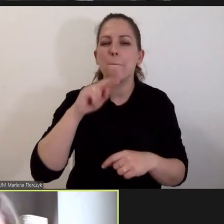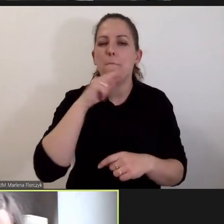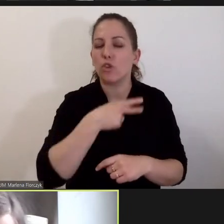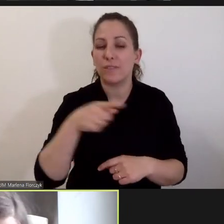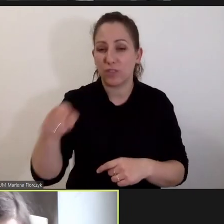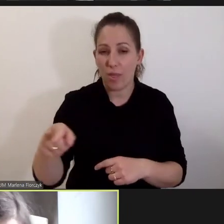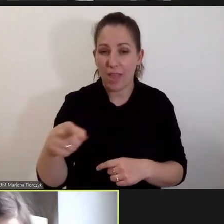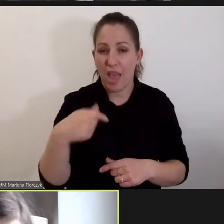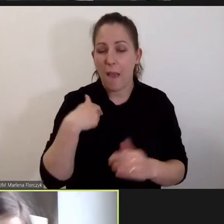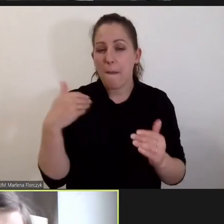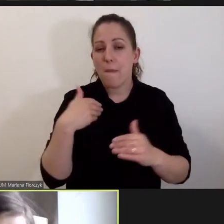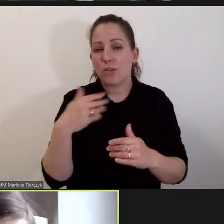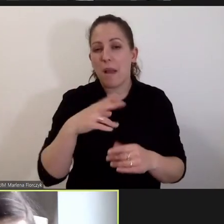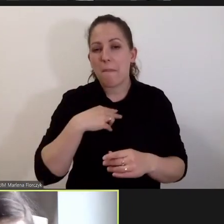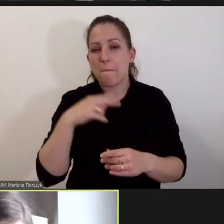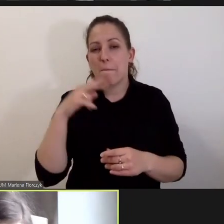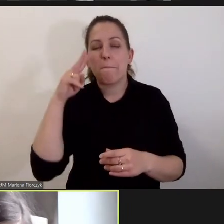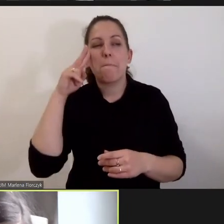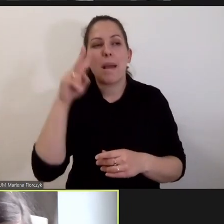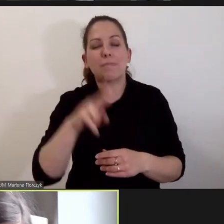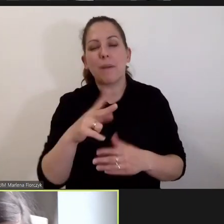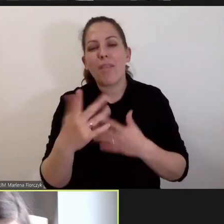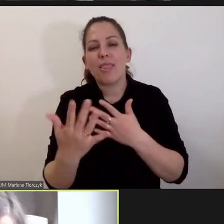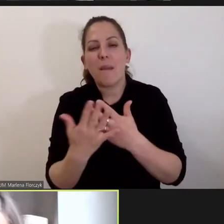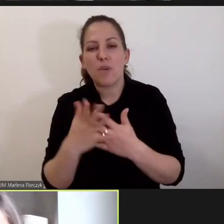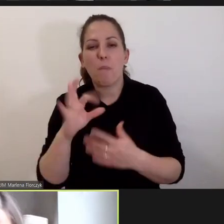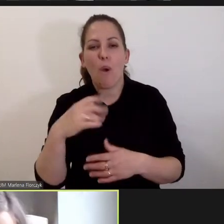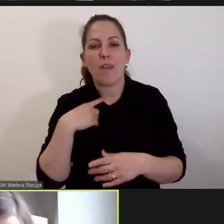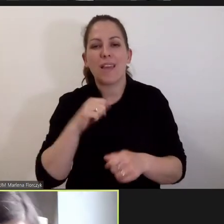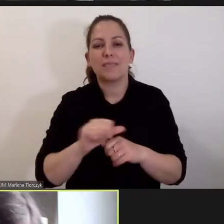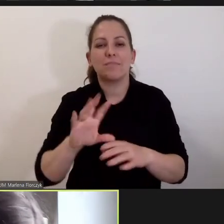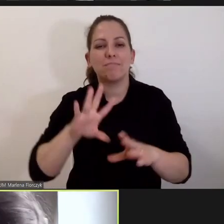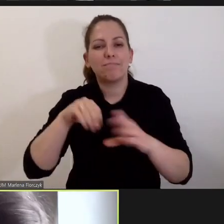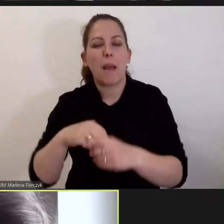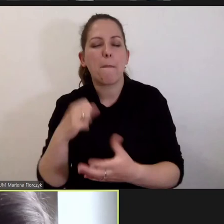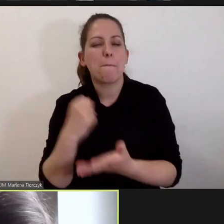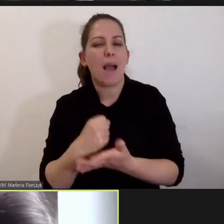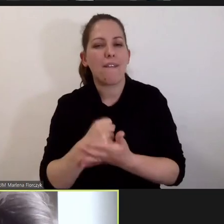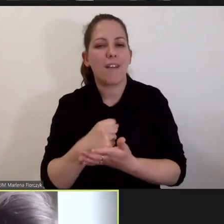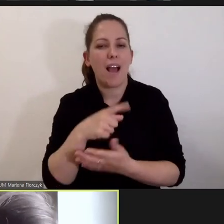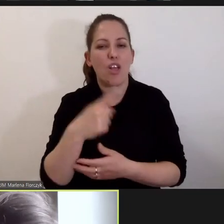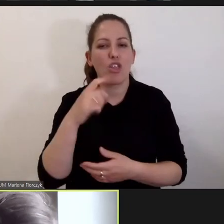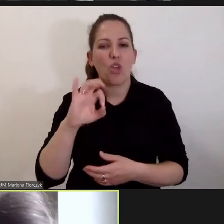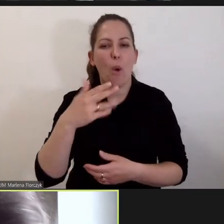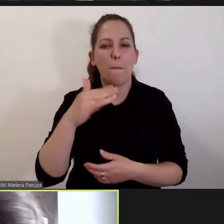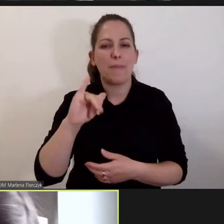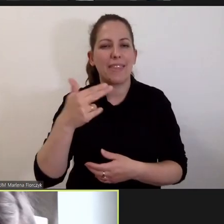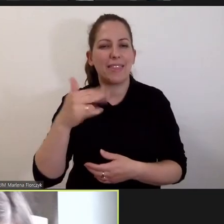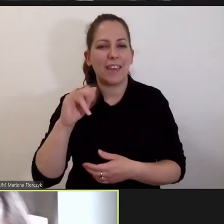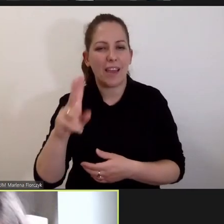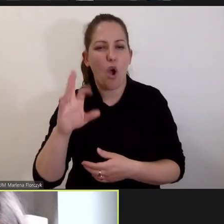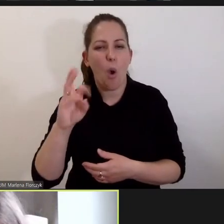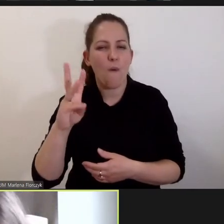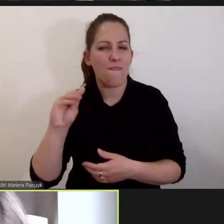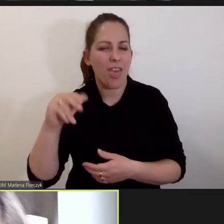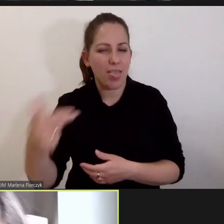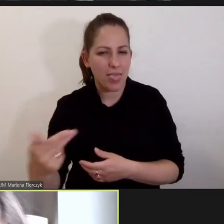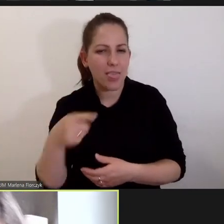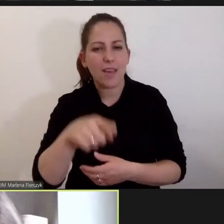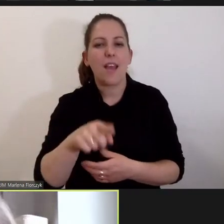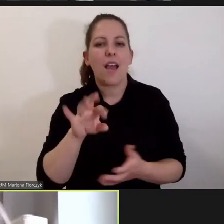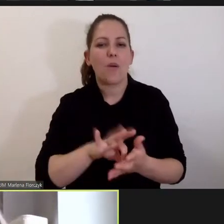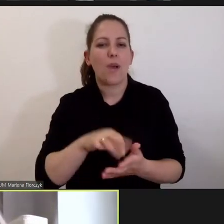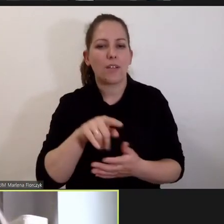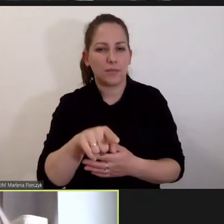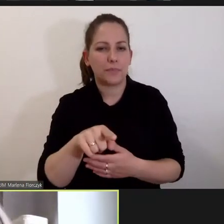właśnie może perspektywa, która jest mi najbliższa, bo jestem zaangażowana w sprawie Dominika Onguena i w postępowaniu, z mecenasem